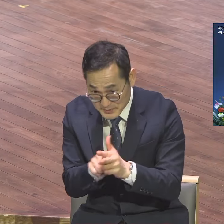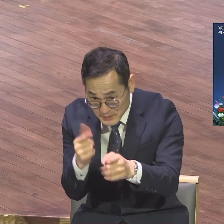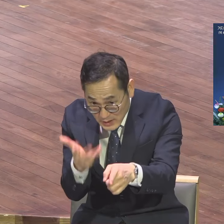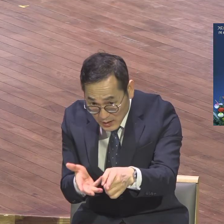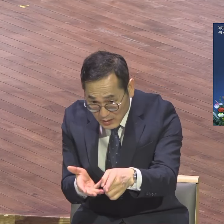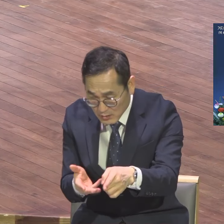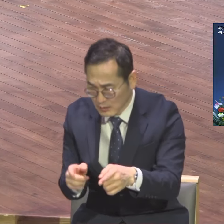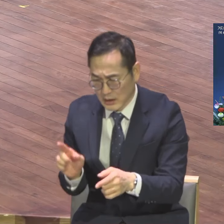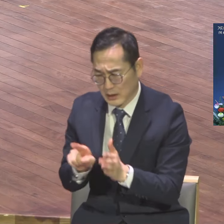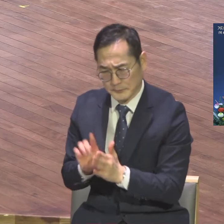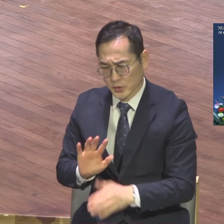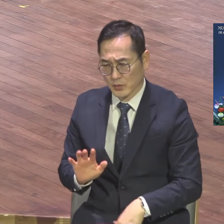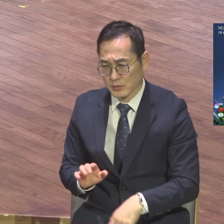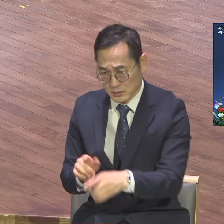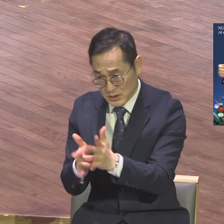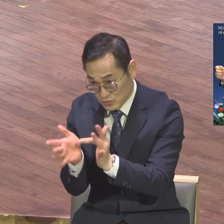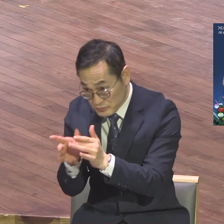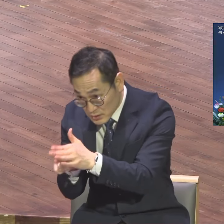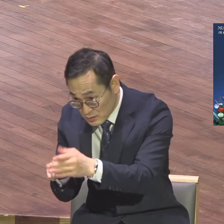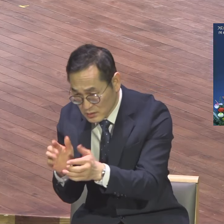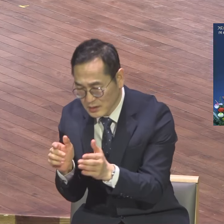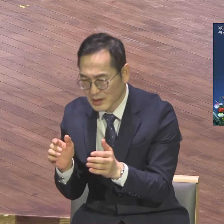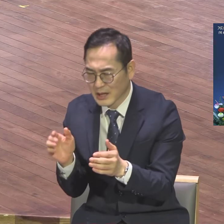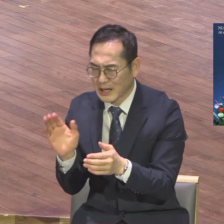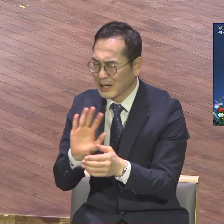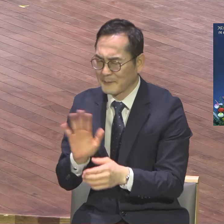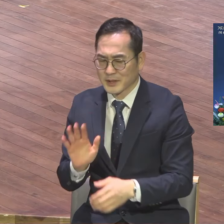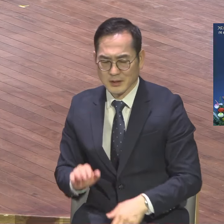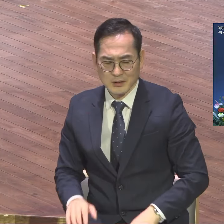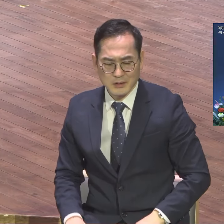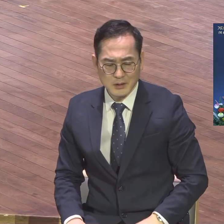안 믿습니다. 예수 믿습니까. 안 믿습니다. 예배 데리고 내려오는데